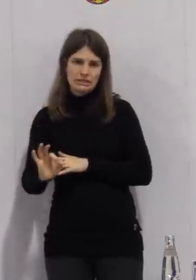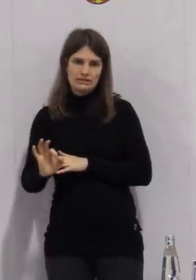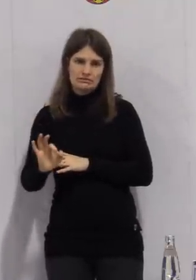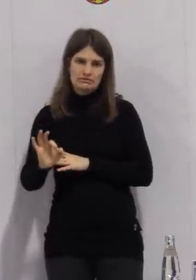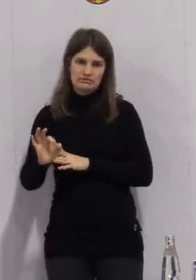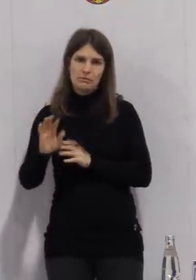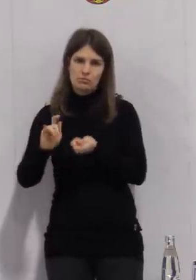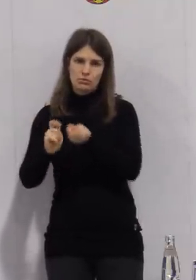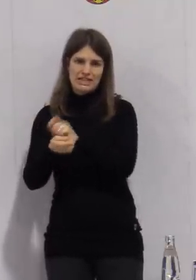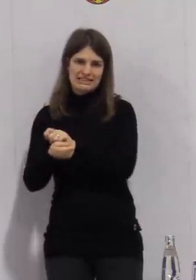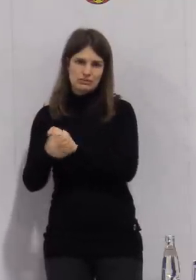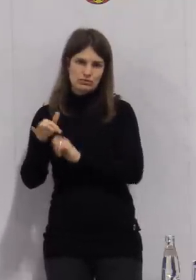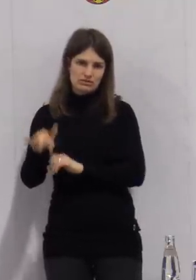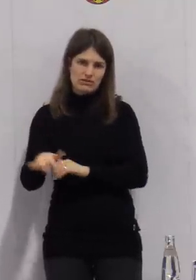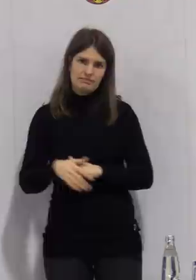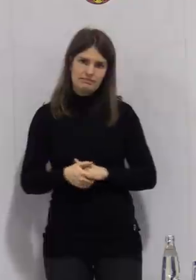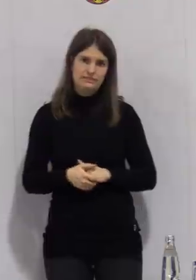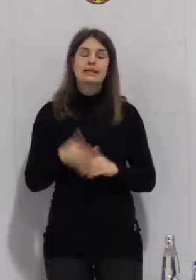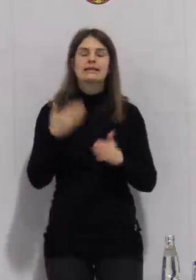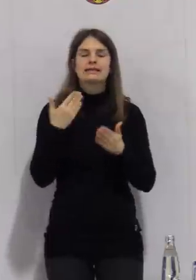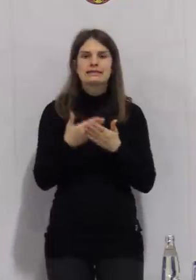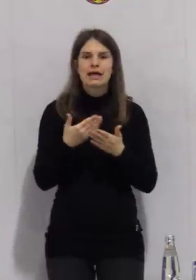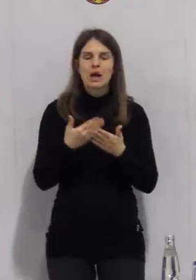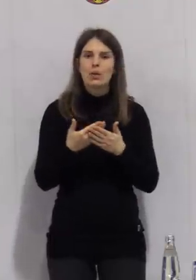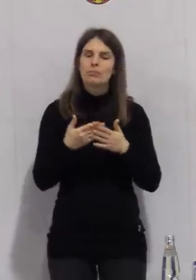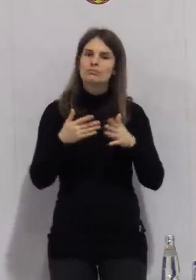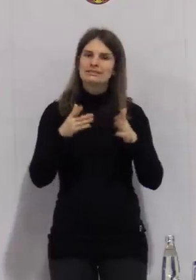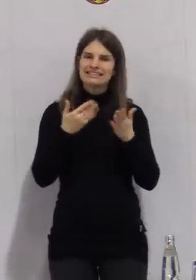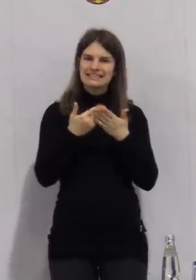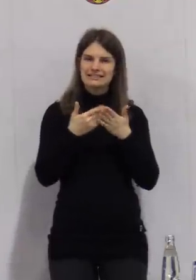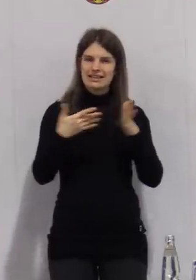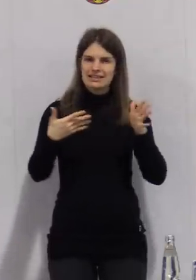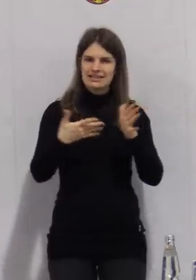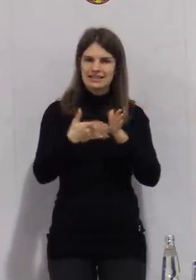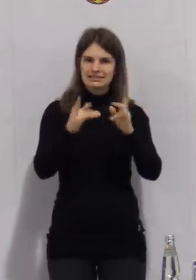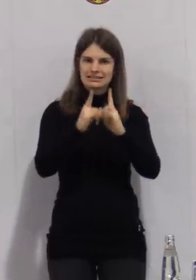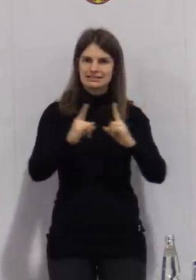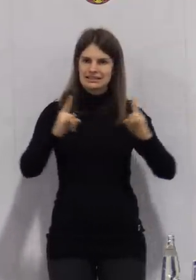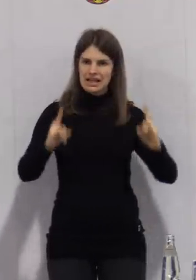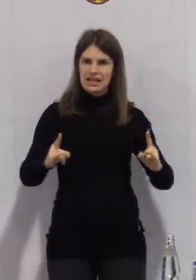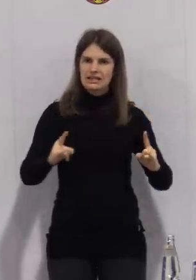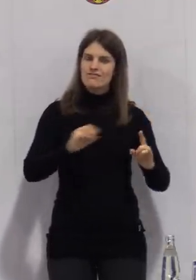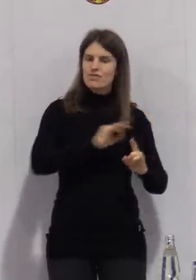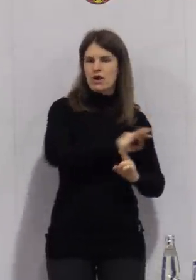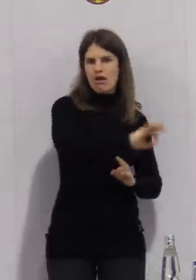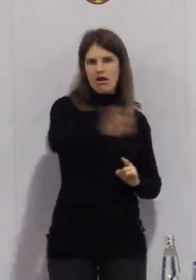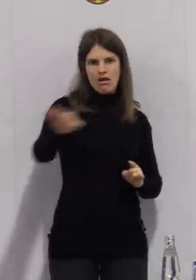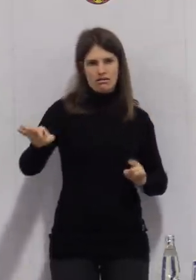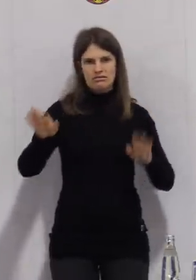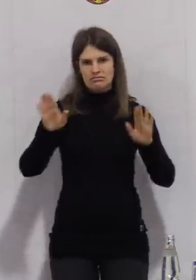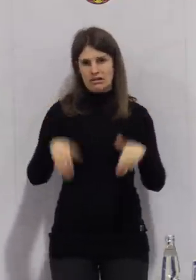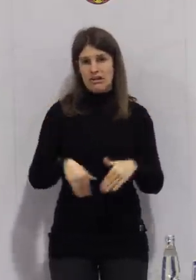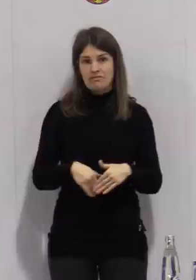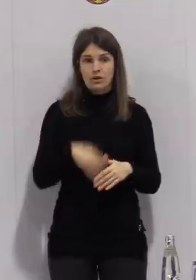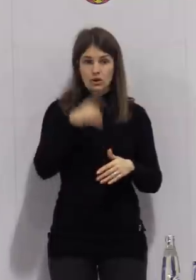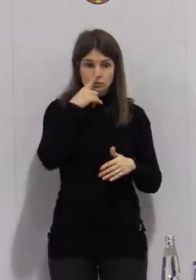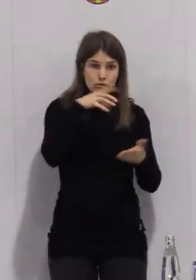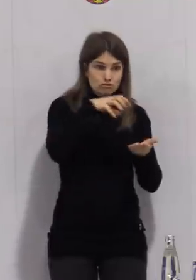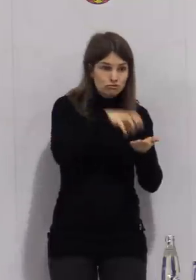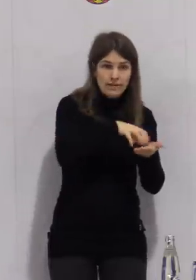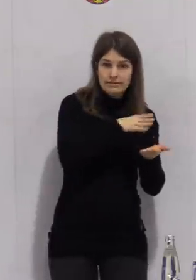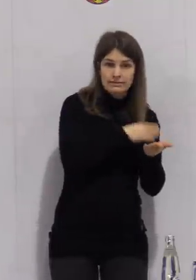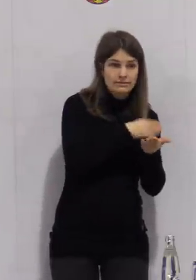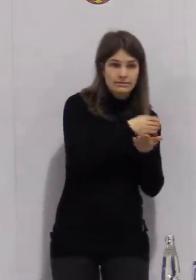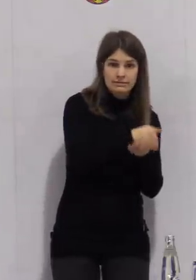weshalb wir Testzelte für jedermal, nicht nur für diese Städte, für jeden aus dem Burgenlandkreis betreiben.